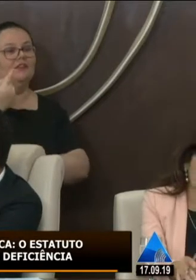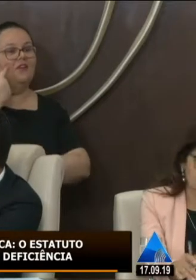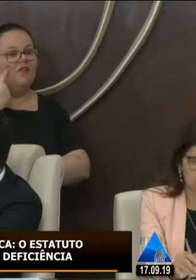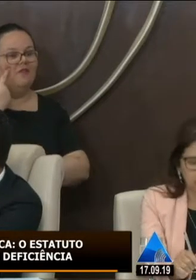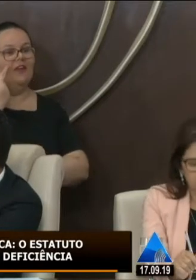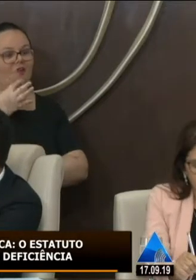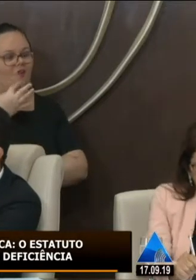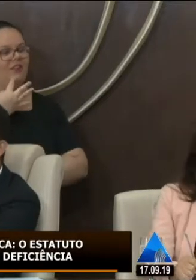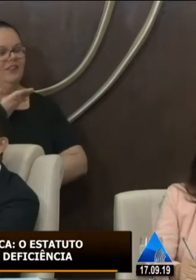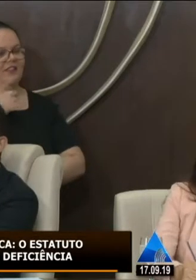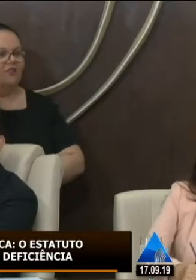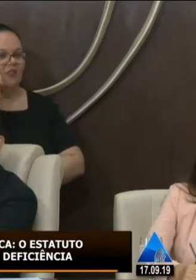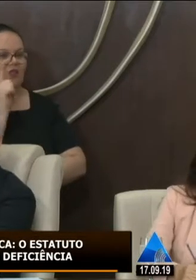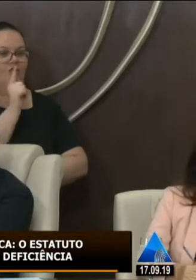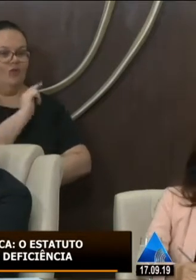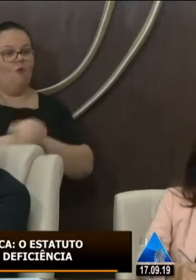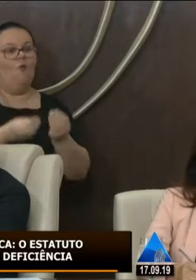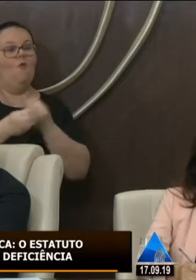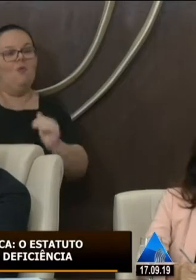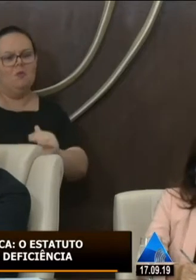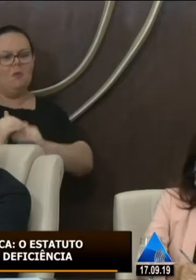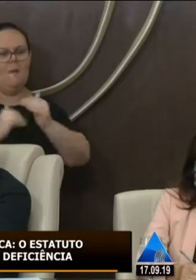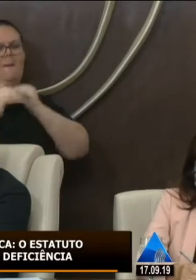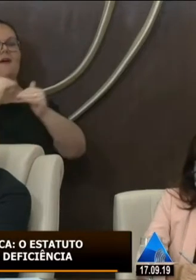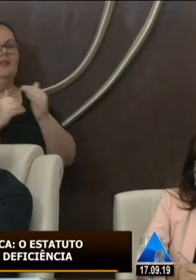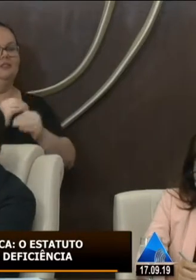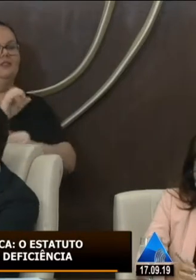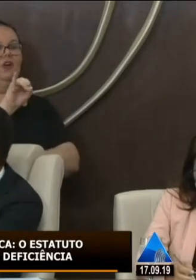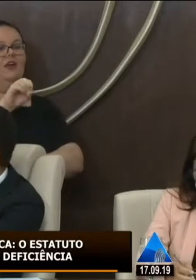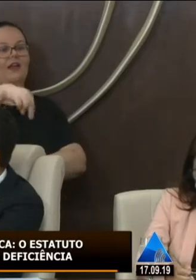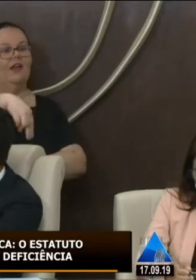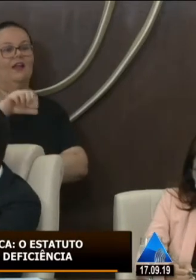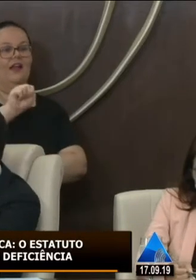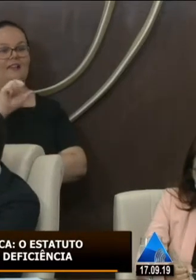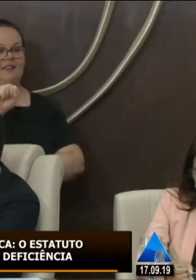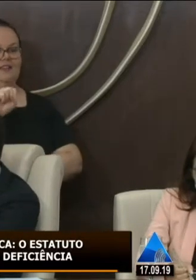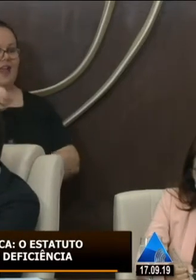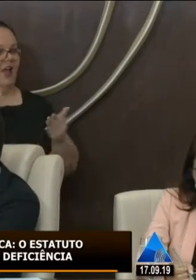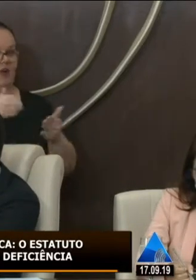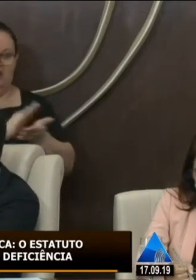o INSS que hoje nem sequer tem mais